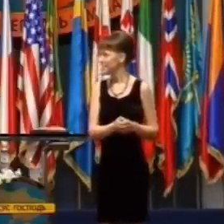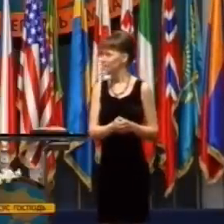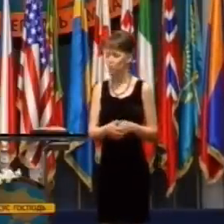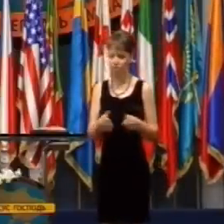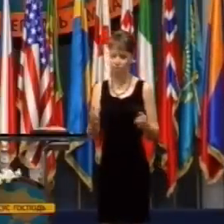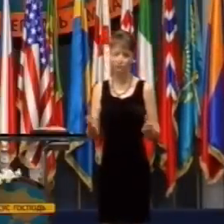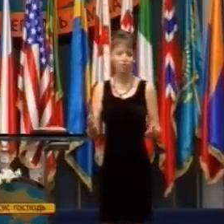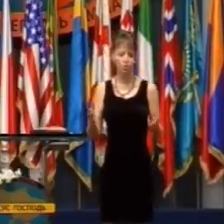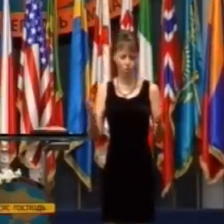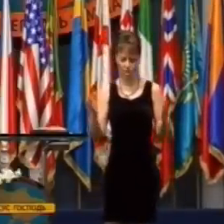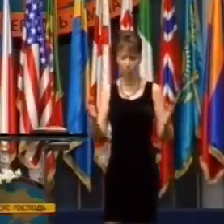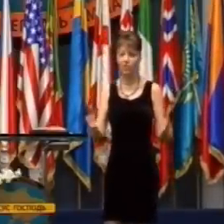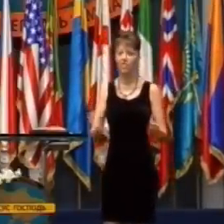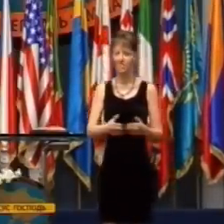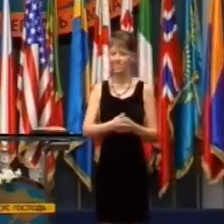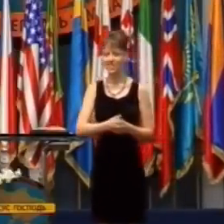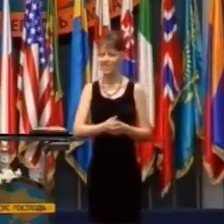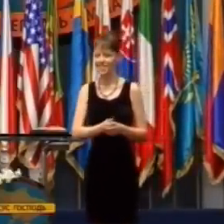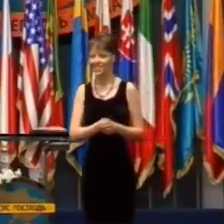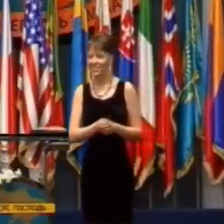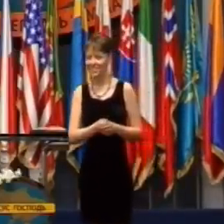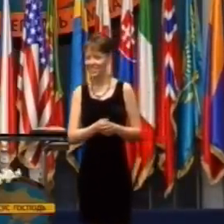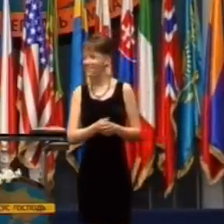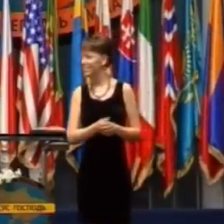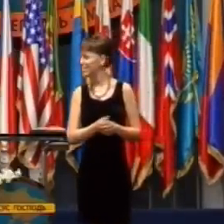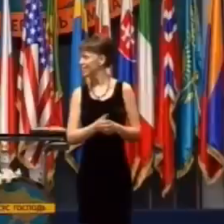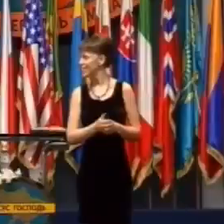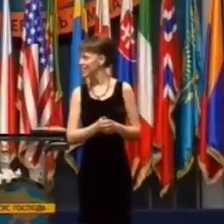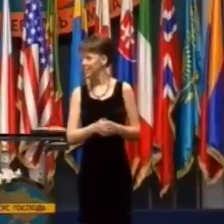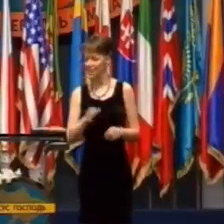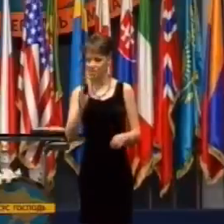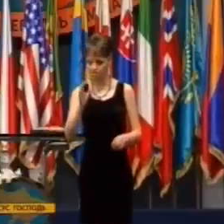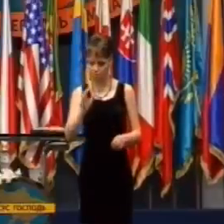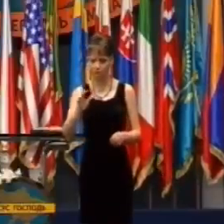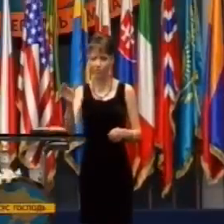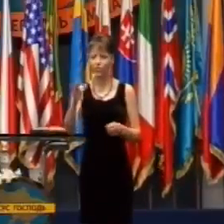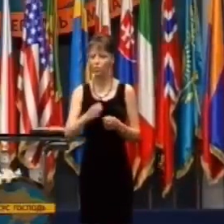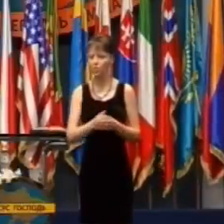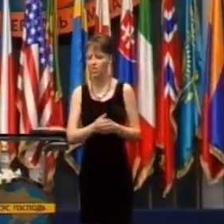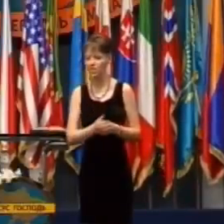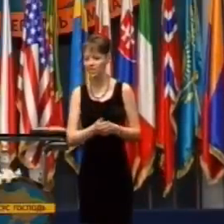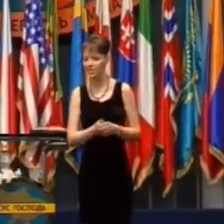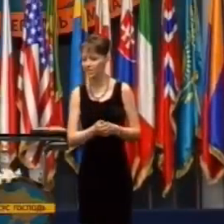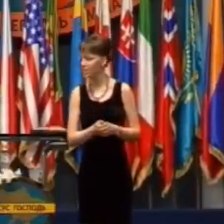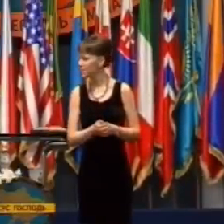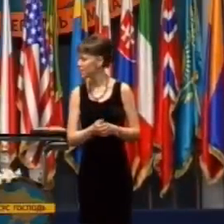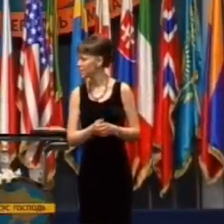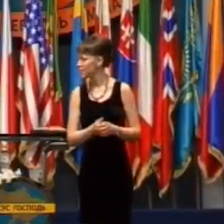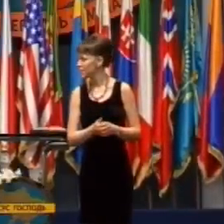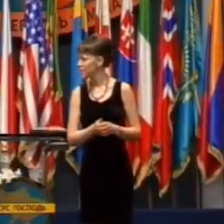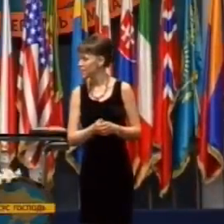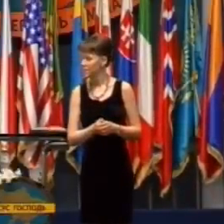tak teraz mám už reputáciu. Išiel som raz na jedno miesto,